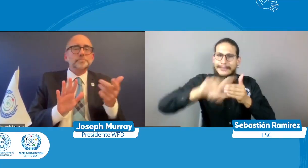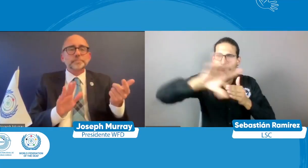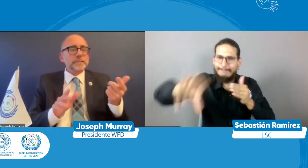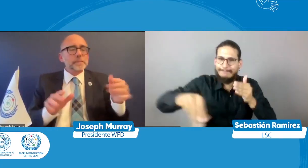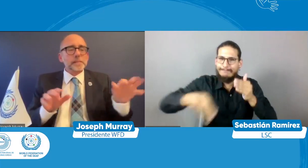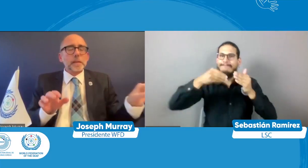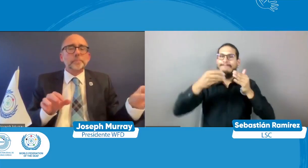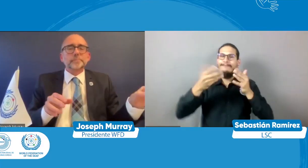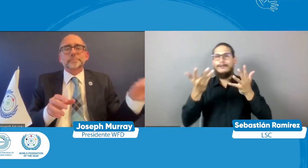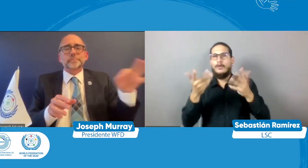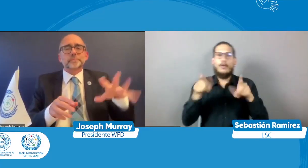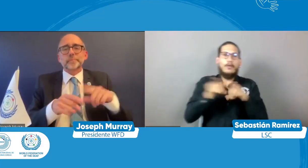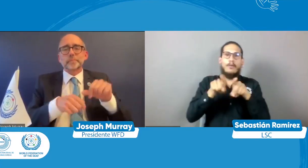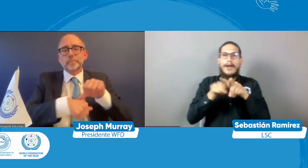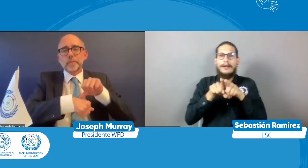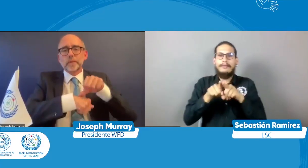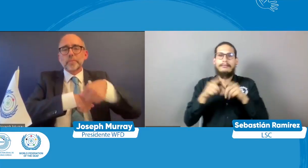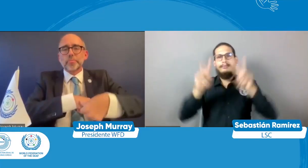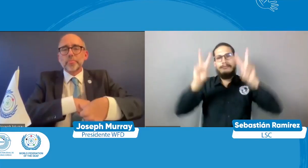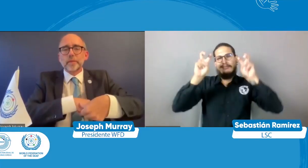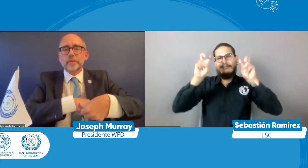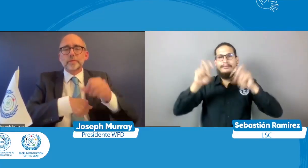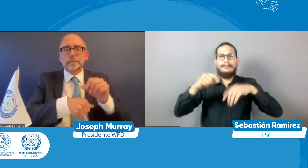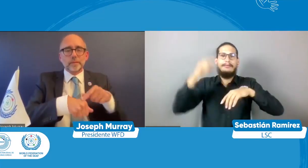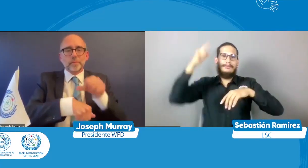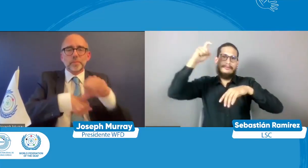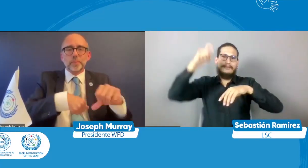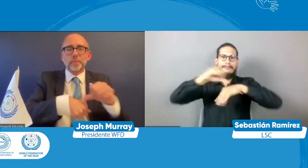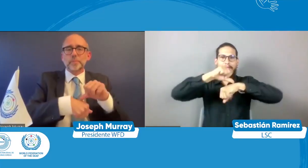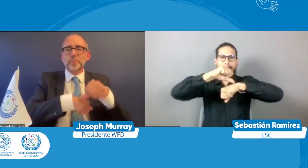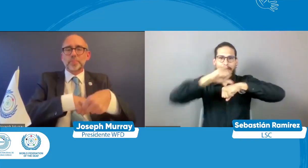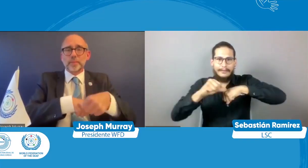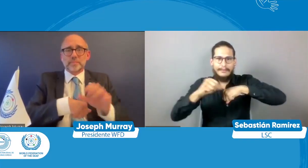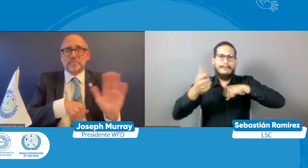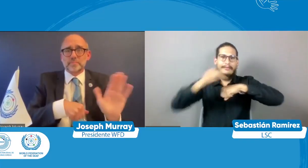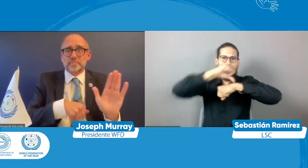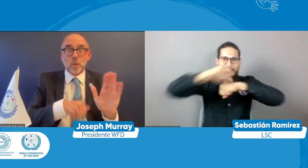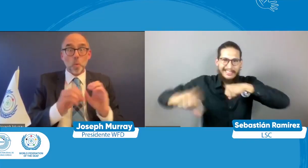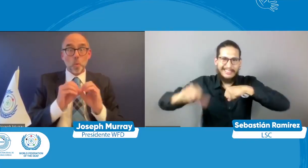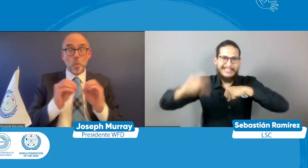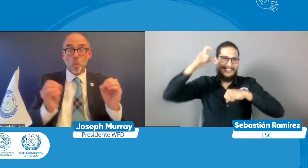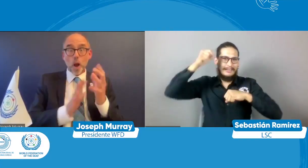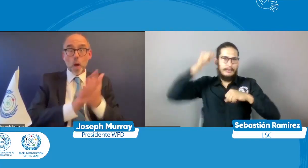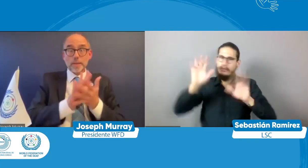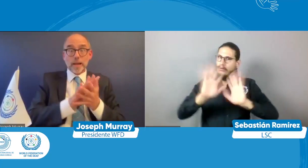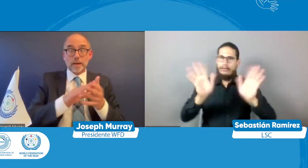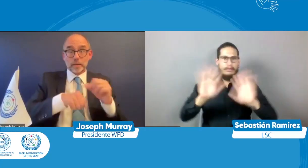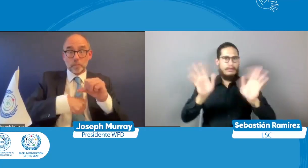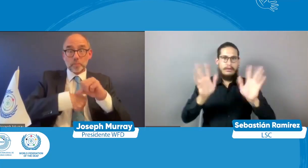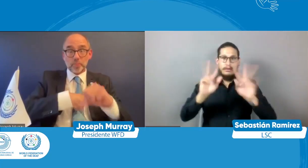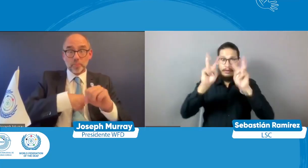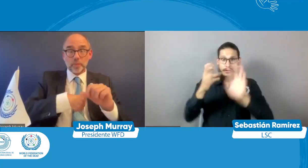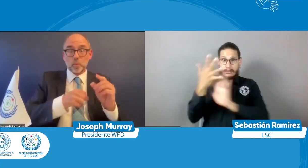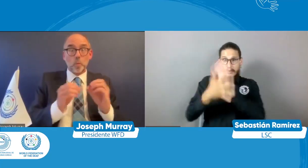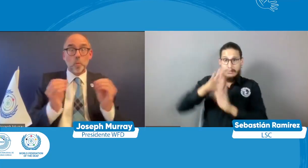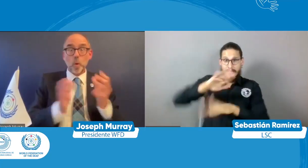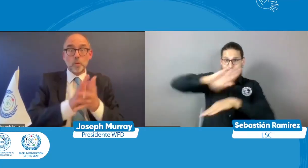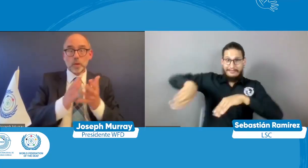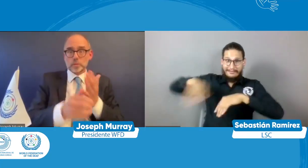pueda entender también qué hacer y qué decisiones tomar cuando se tiene un niño sordo porque muchas veces la decisión más fácil de tomar